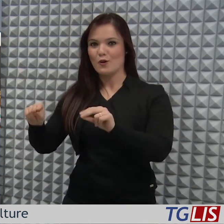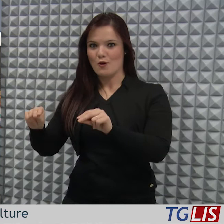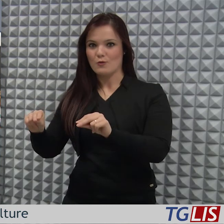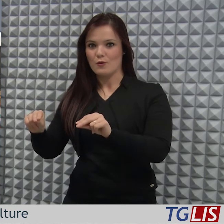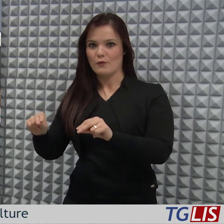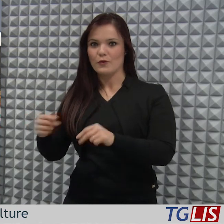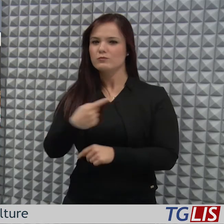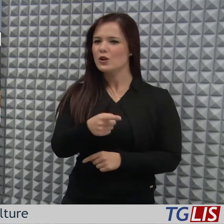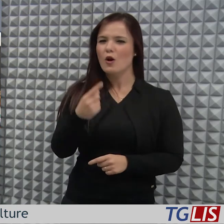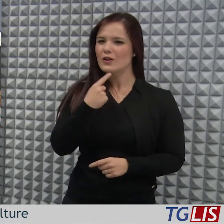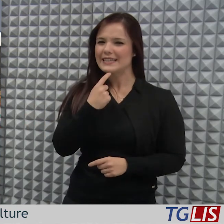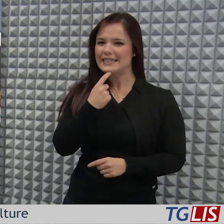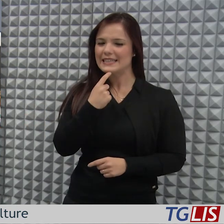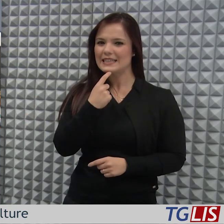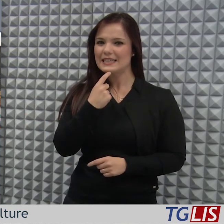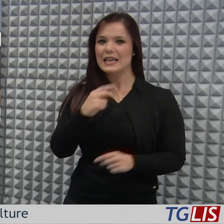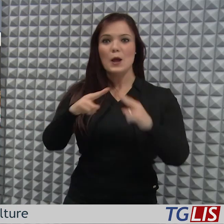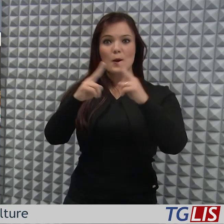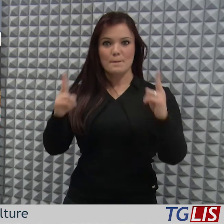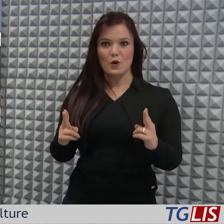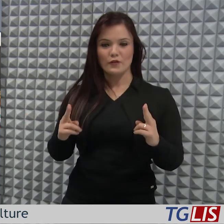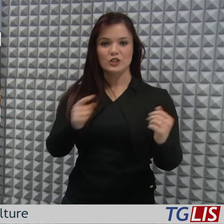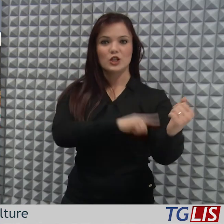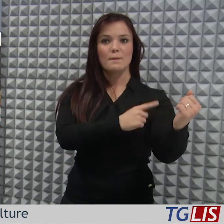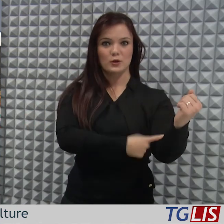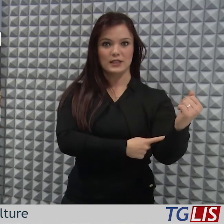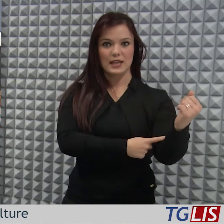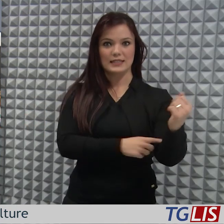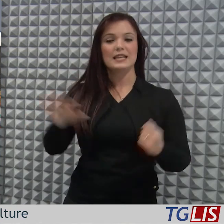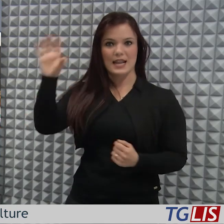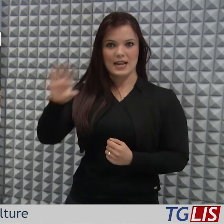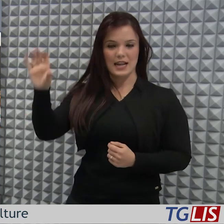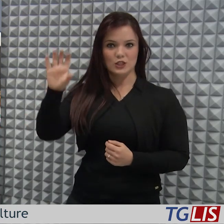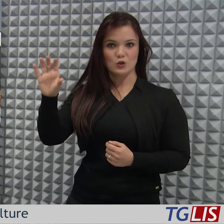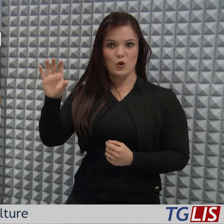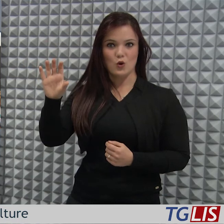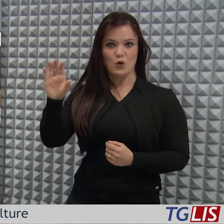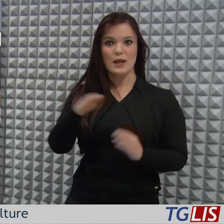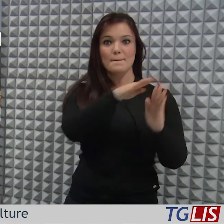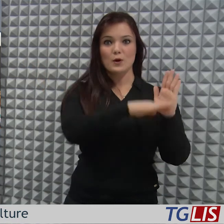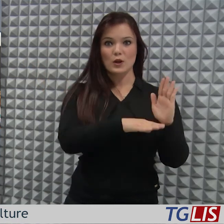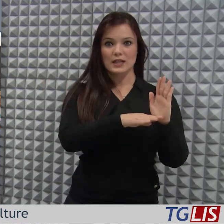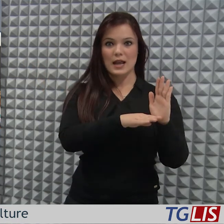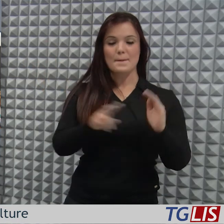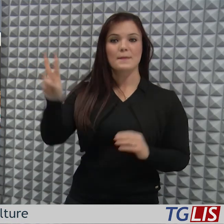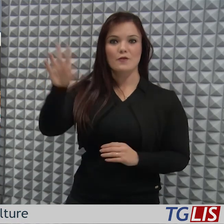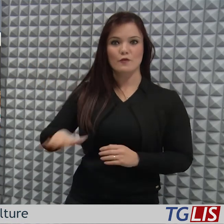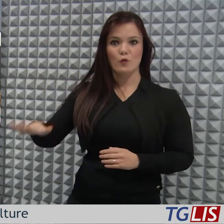Basilicata, sono la provincia di Potenza, l'area programma Vulture Alto Bradano,